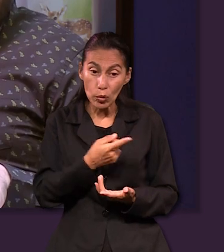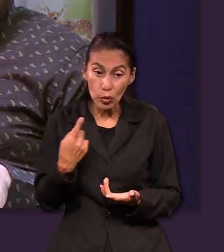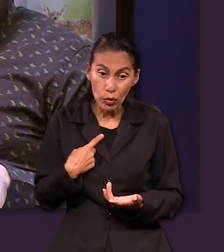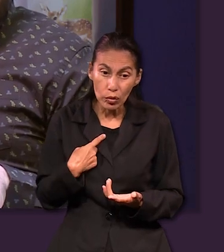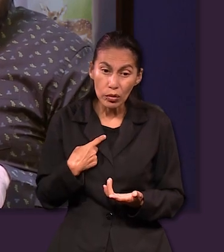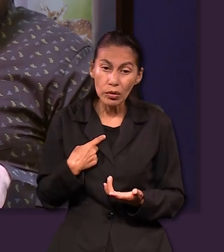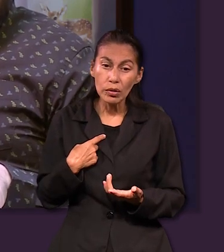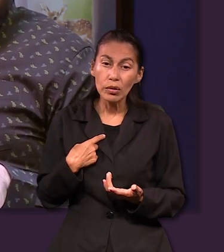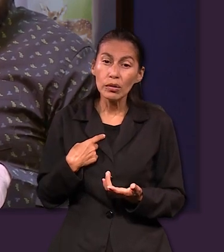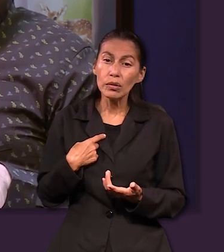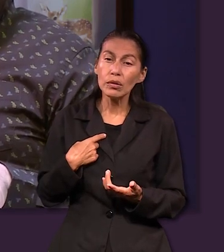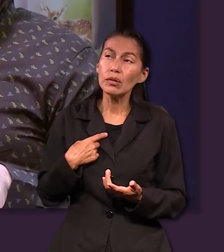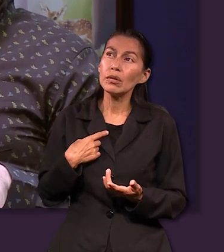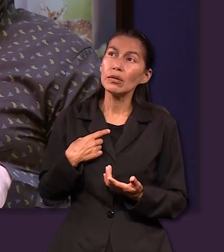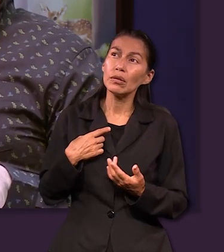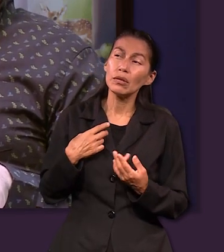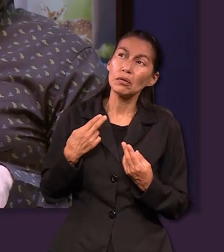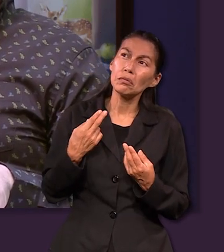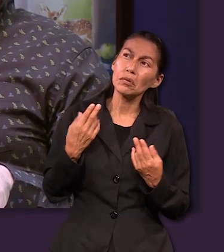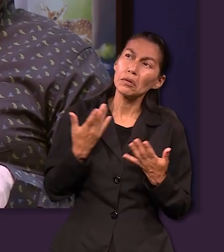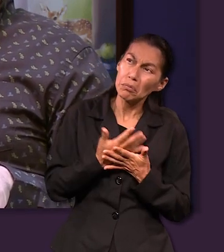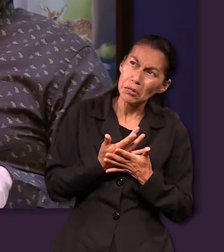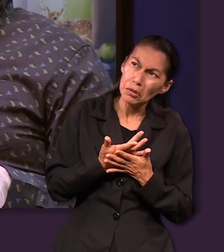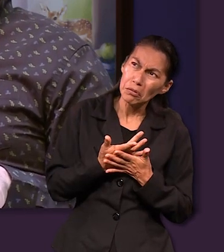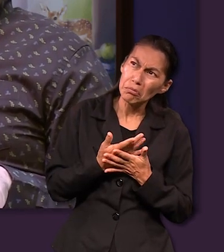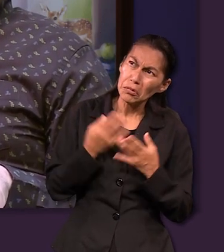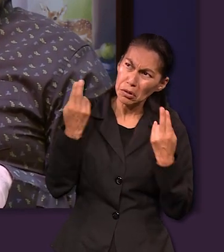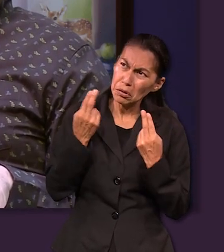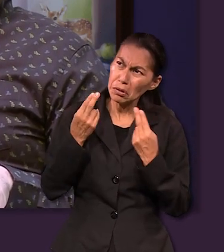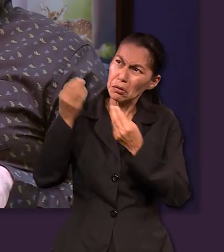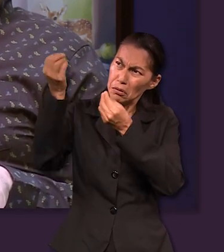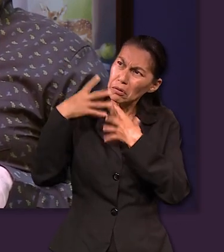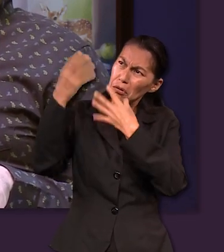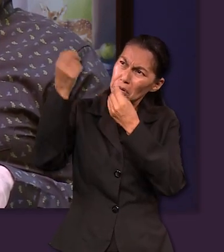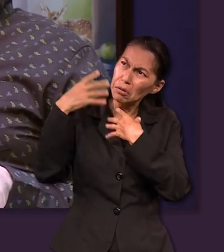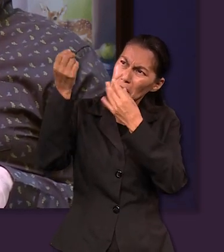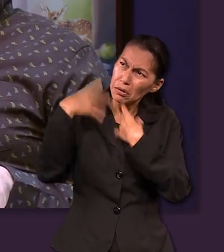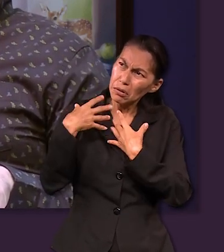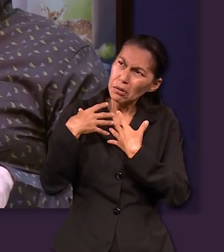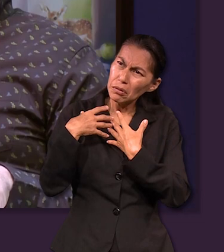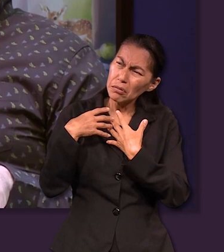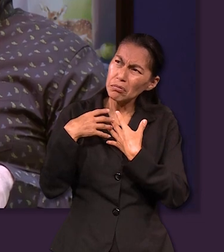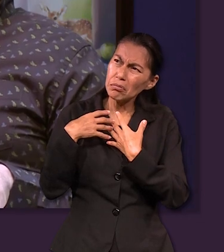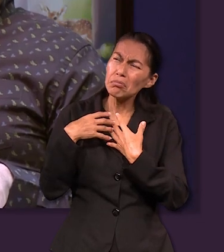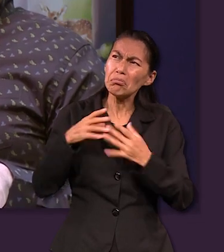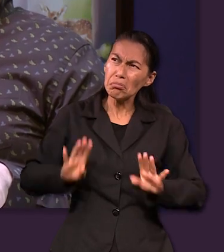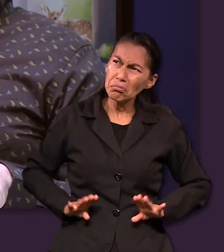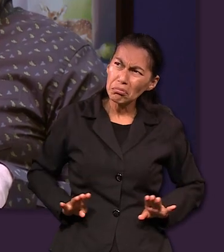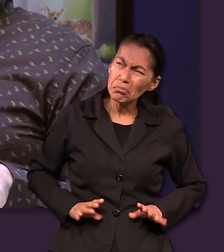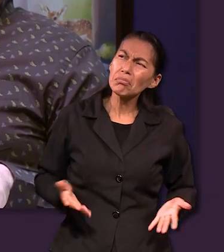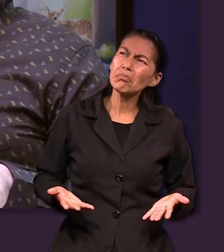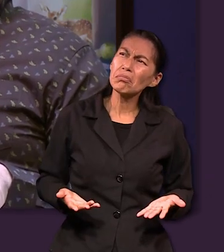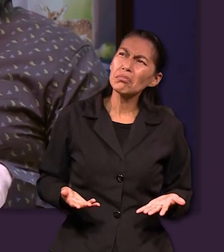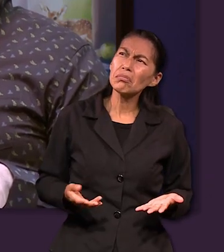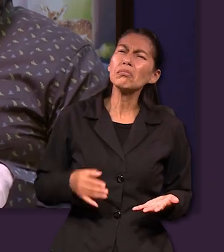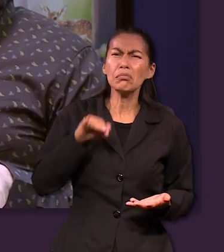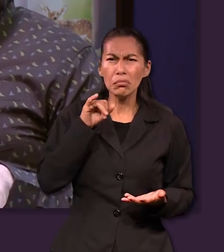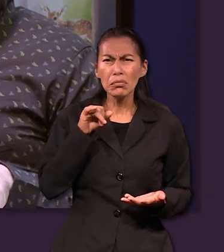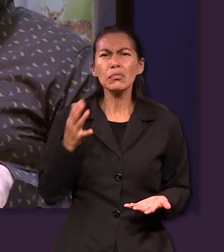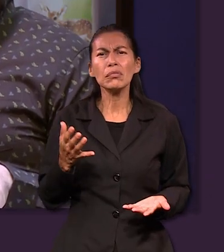deberíamos esperar recibir todo lo que necesitamos? Pues sí, si se nos habla de un Dios en las lecciones anteriores se